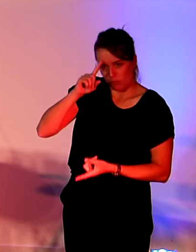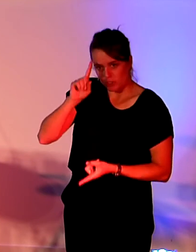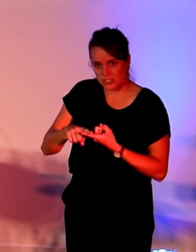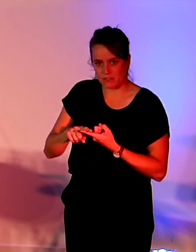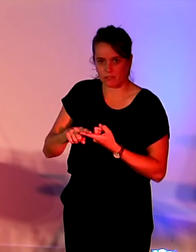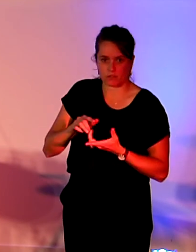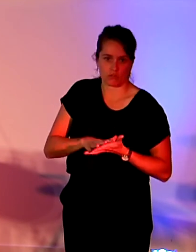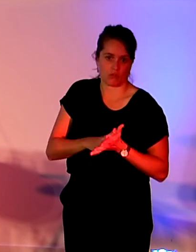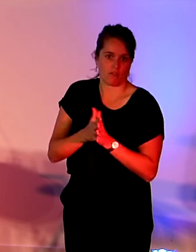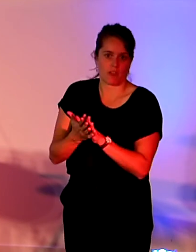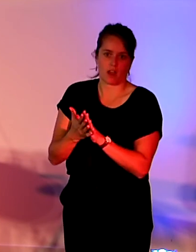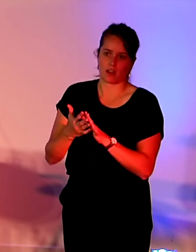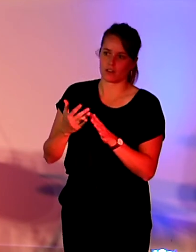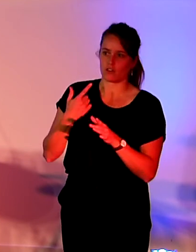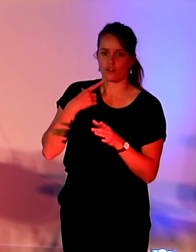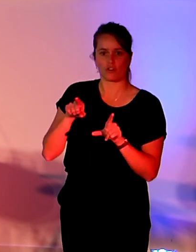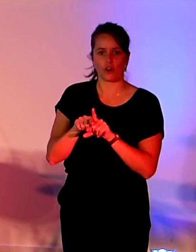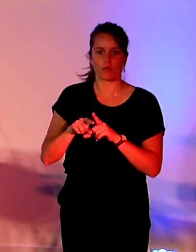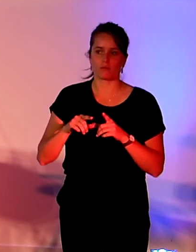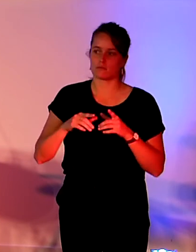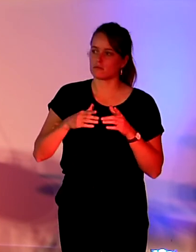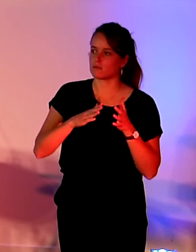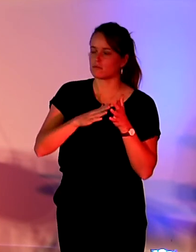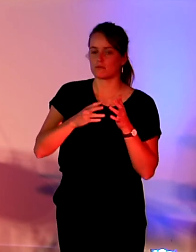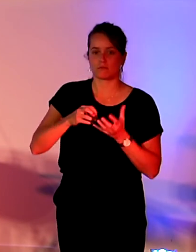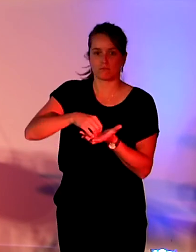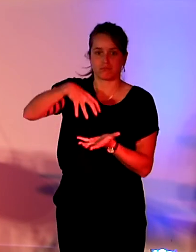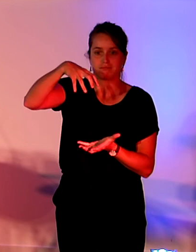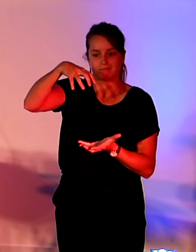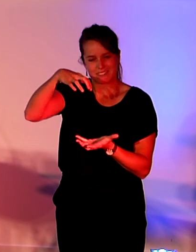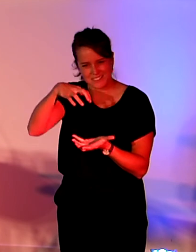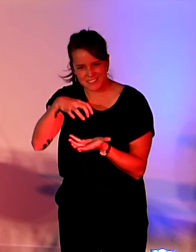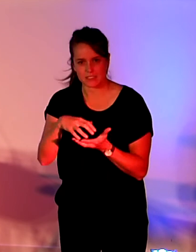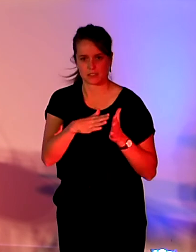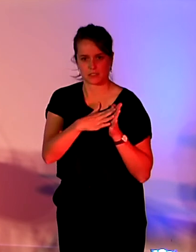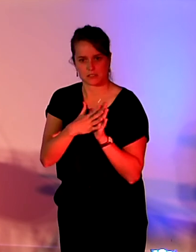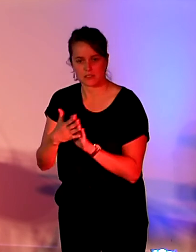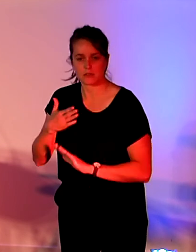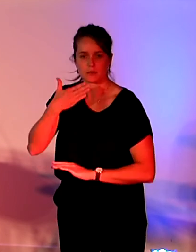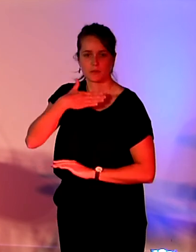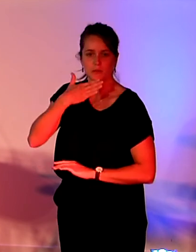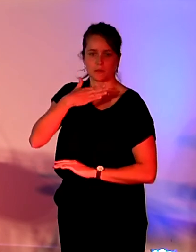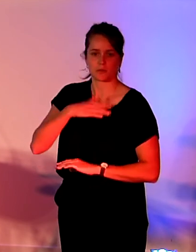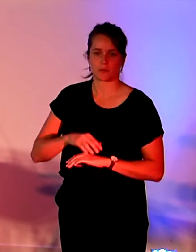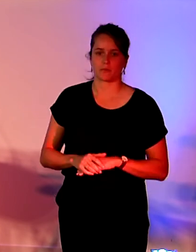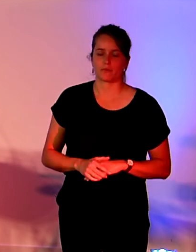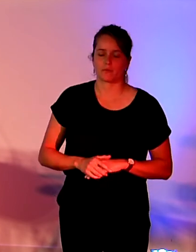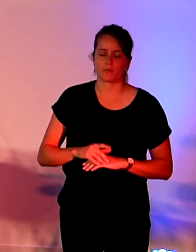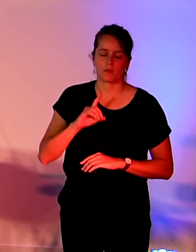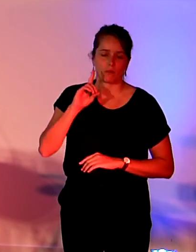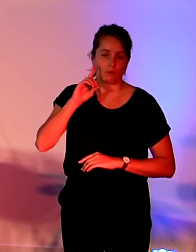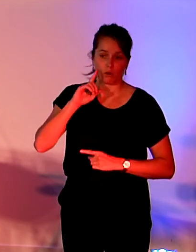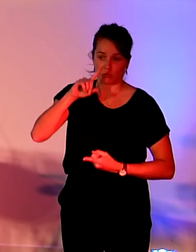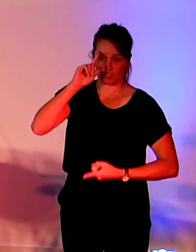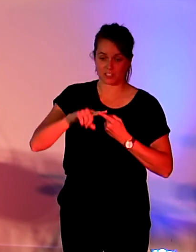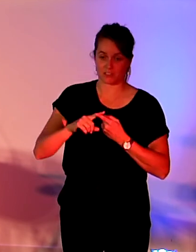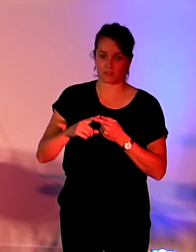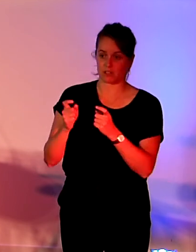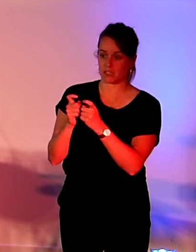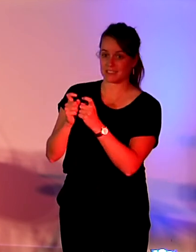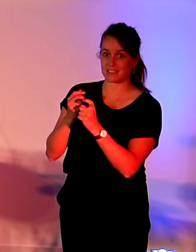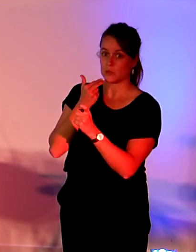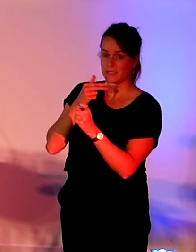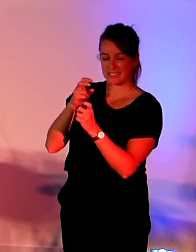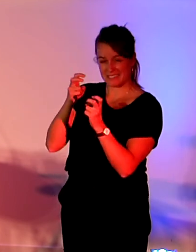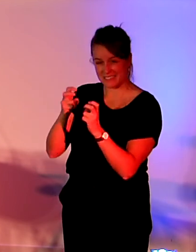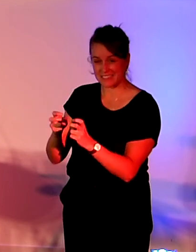réduction tarifaire à la taxe intérieure sur la consommation finale d'électricité, donc réduction qui est applicable en